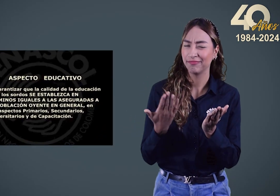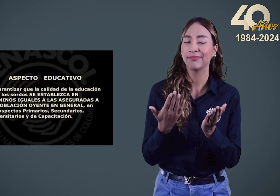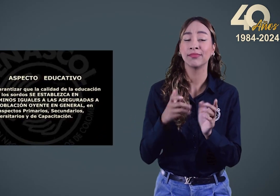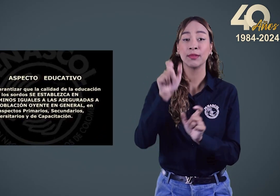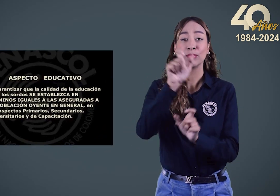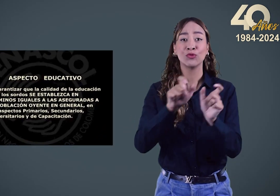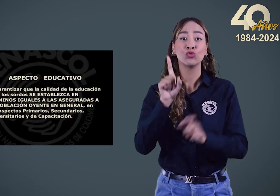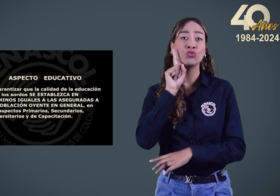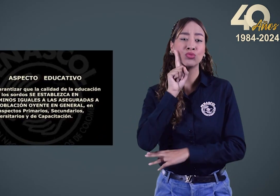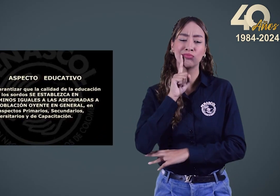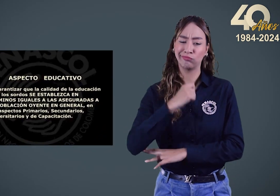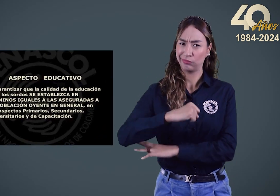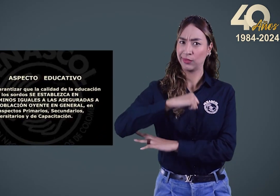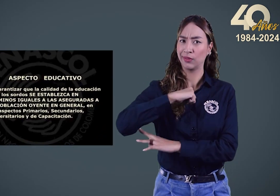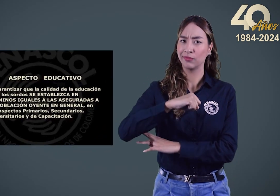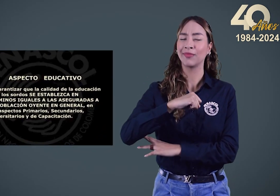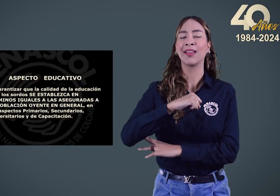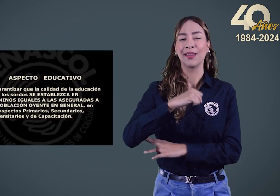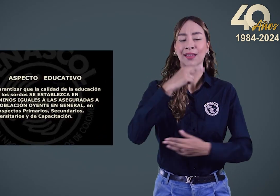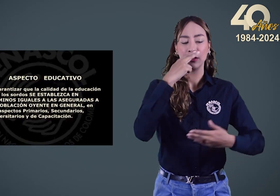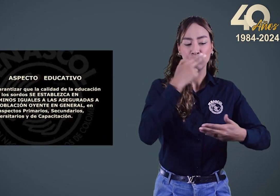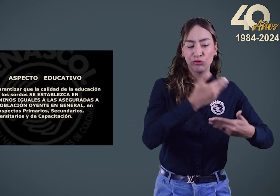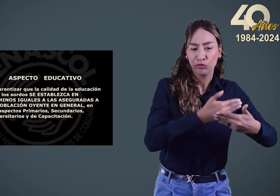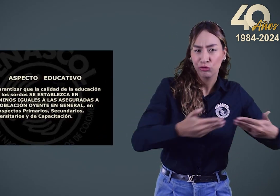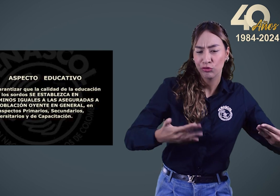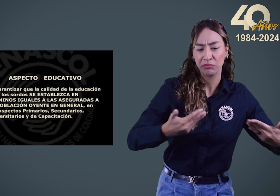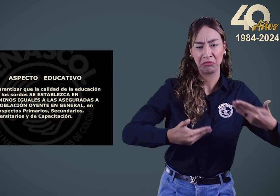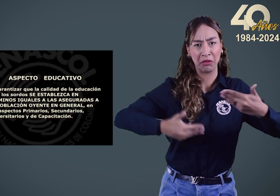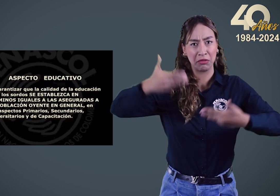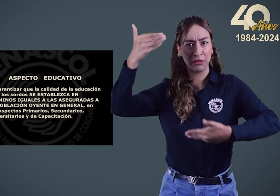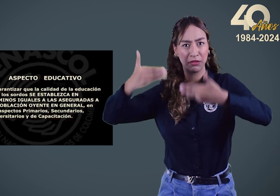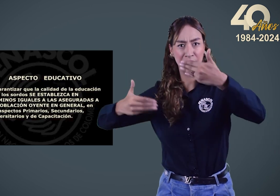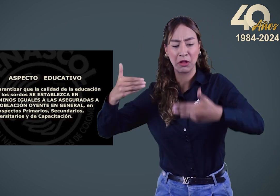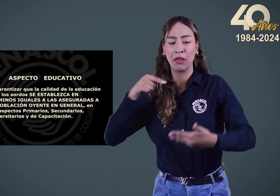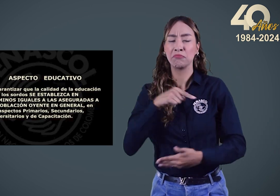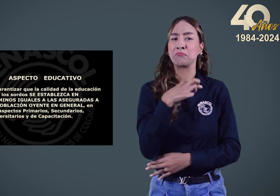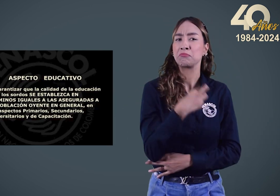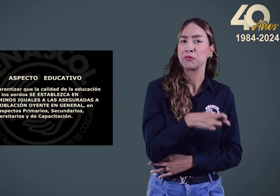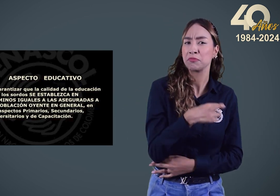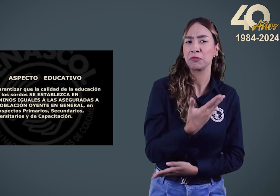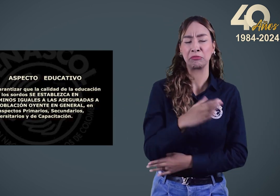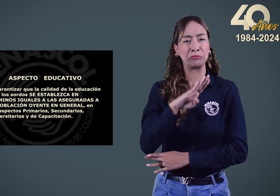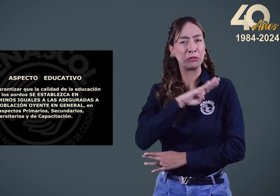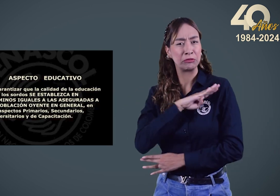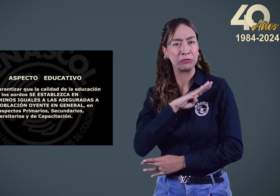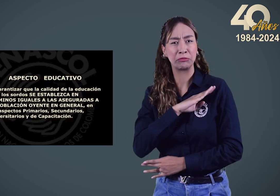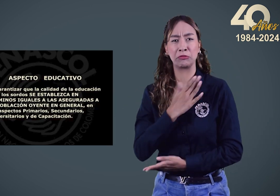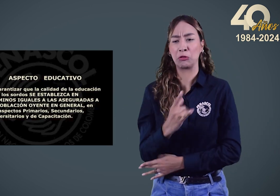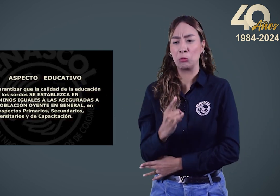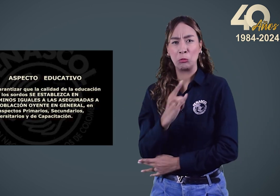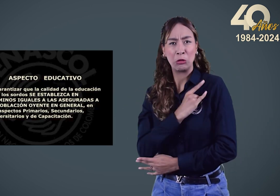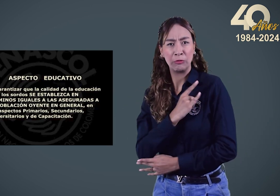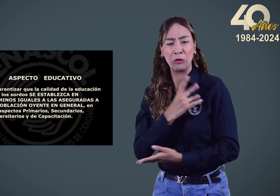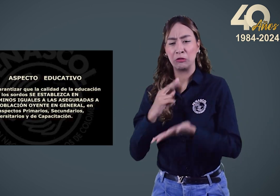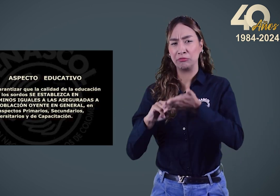El derecho a la educación dirigido a las personas sordas de distintas edades, en primaria, secundaria,